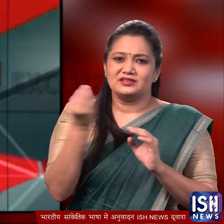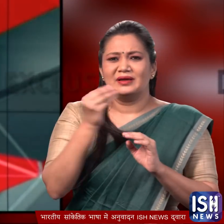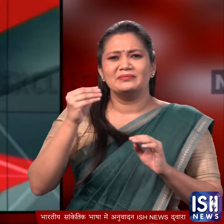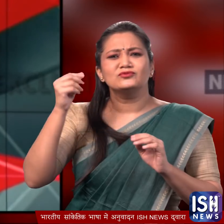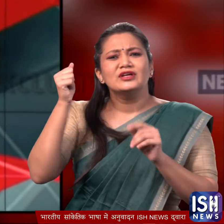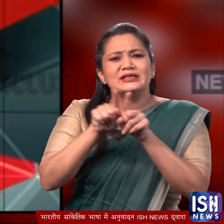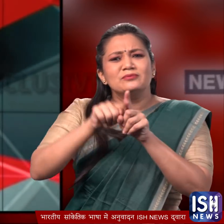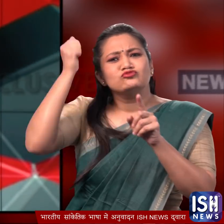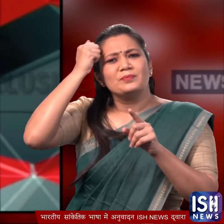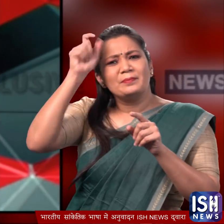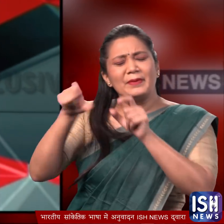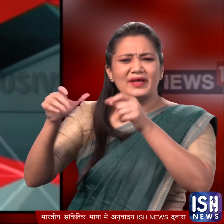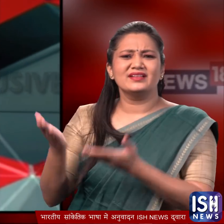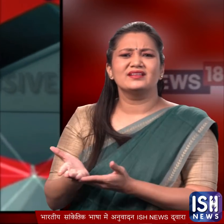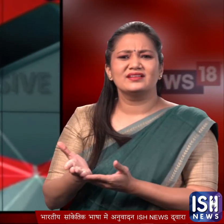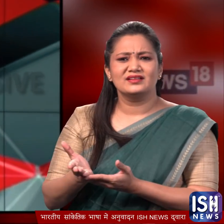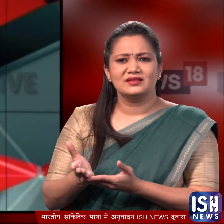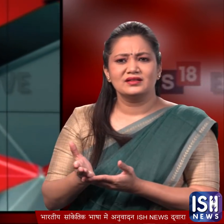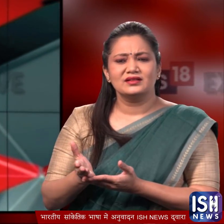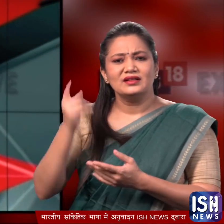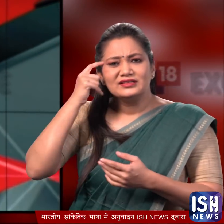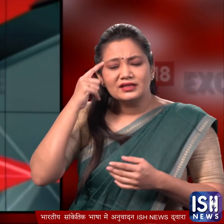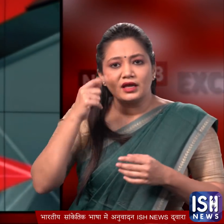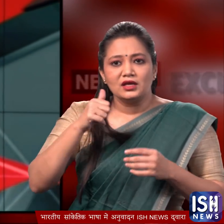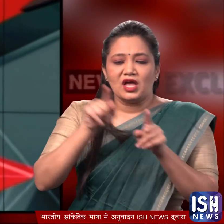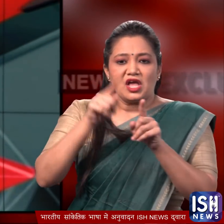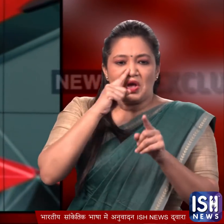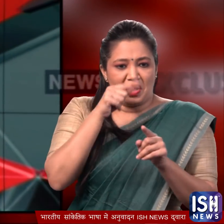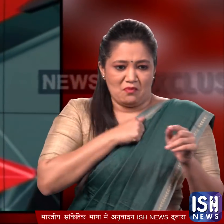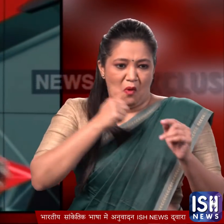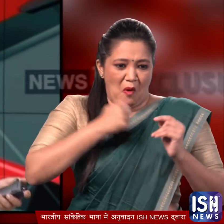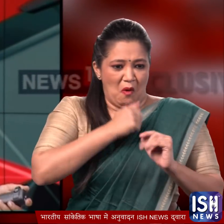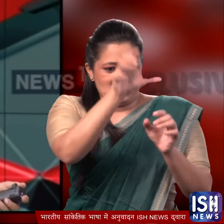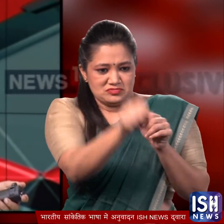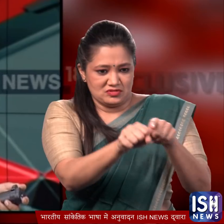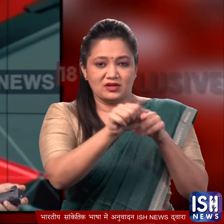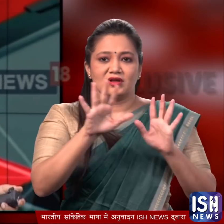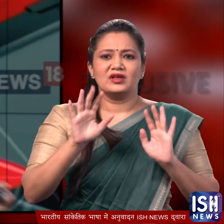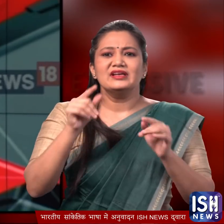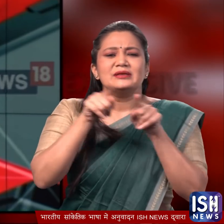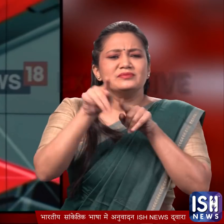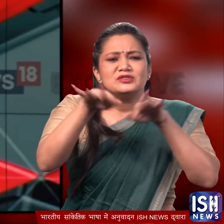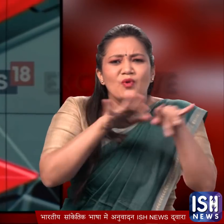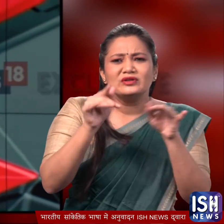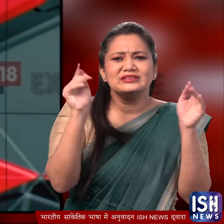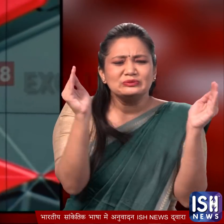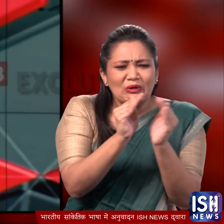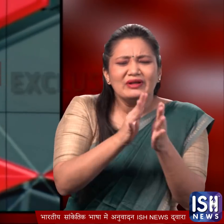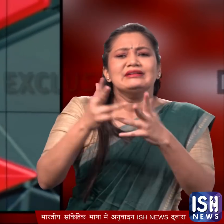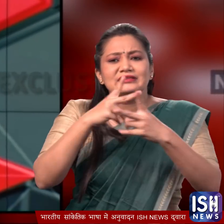ऐसे जाहिलों की बिल्कुल कमी नहीं है जो आज भी लड़कियों को जायदाद समझते हैं खासकर छोटे शहरों के कॉलेजों